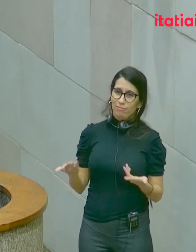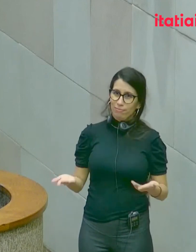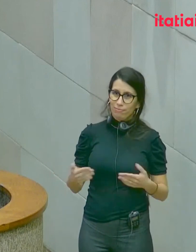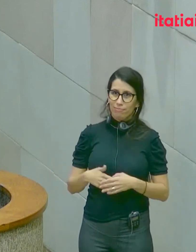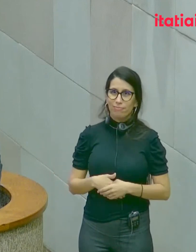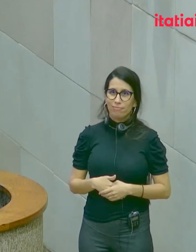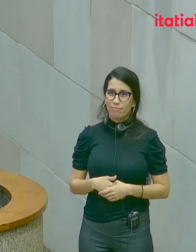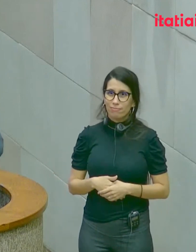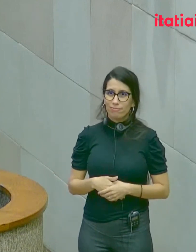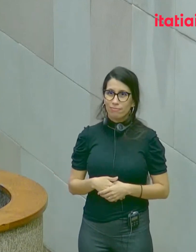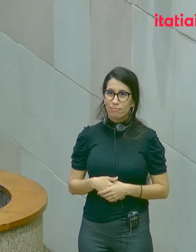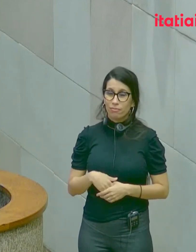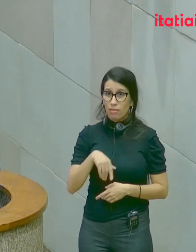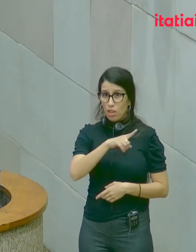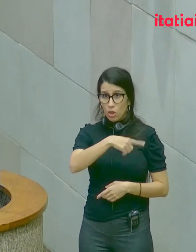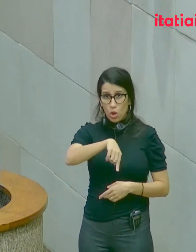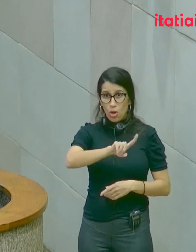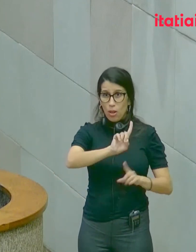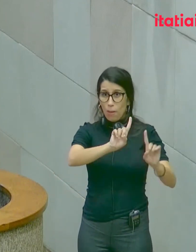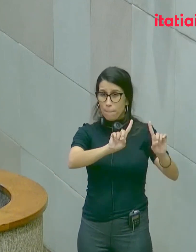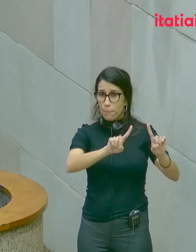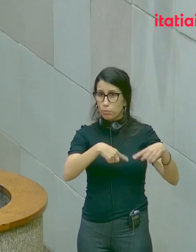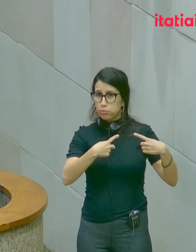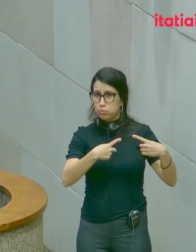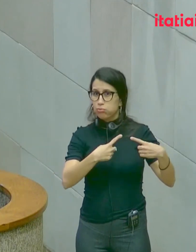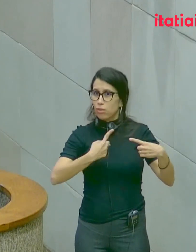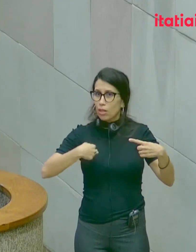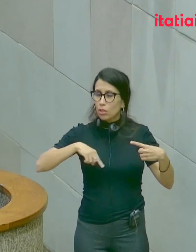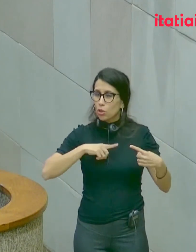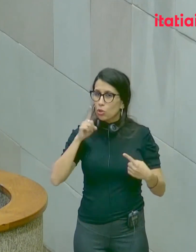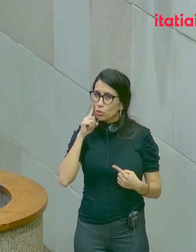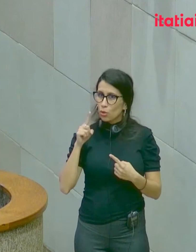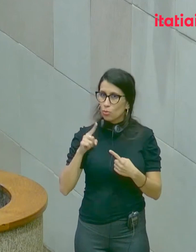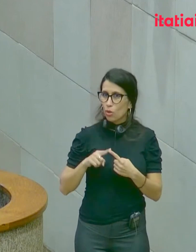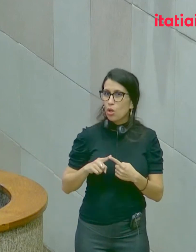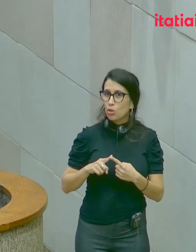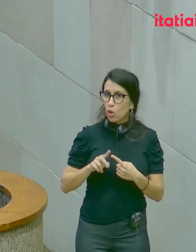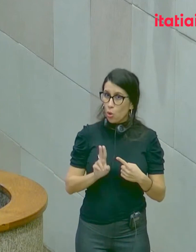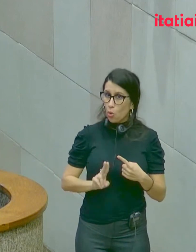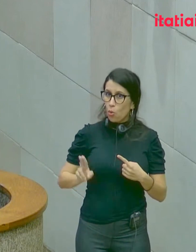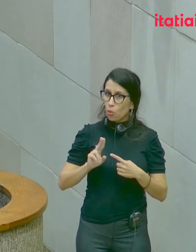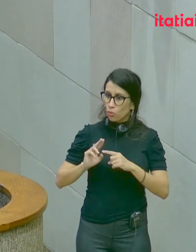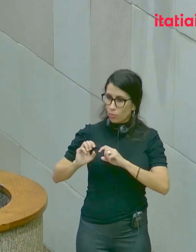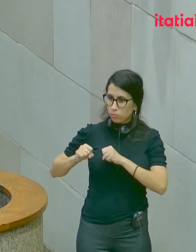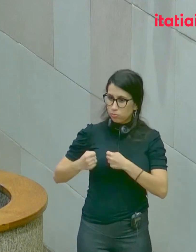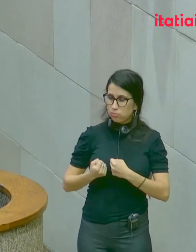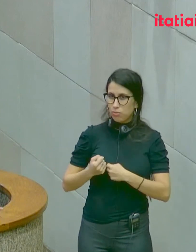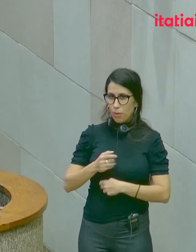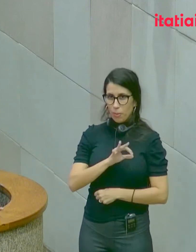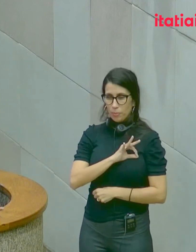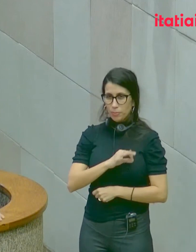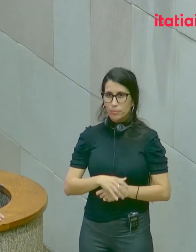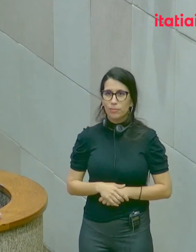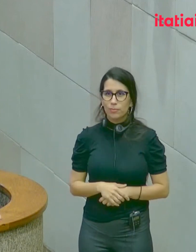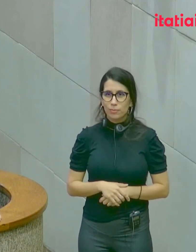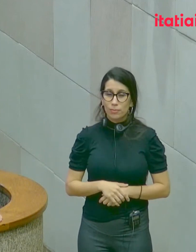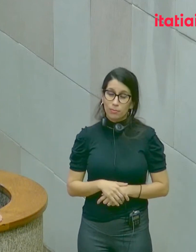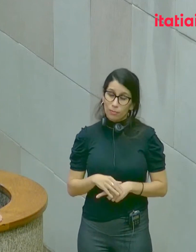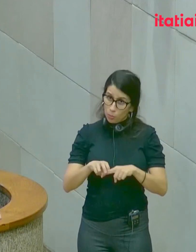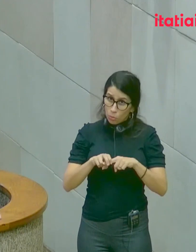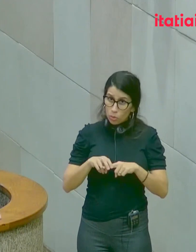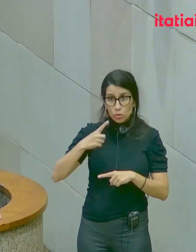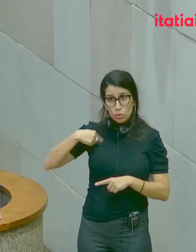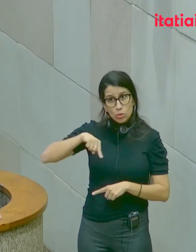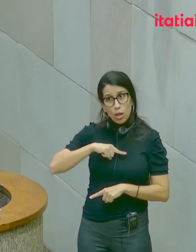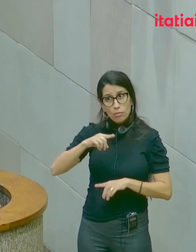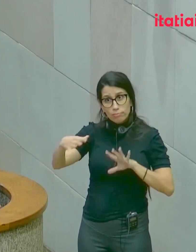contrastam e se opõem a essa ideia de uso legítimo da força. Por isso, nós precisamos estar juntos.